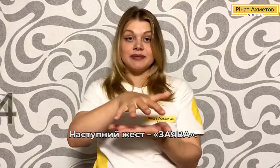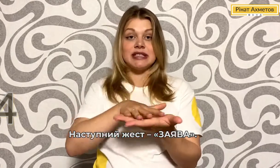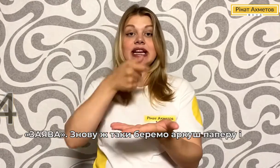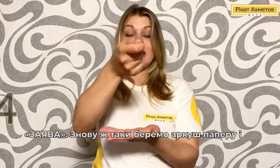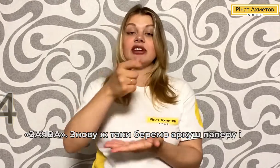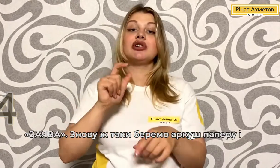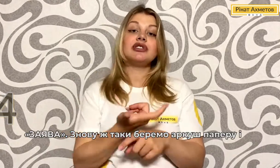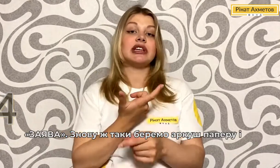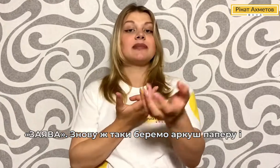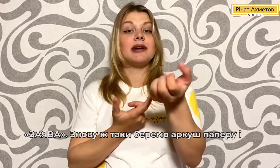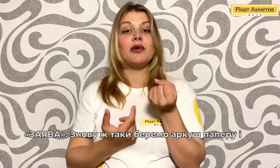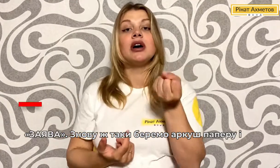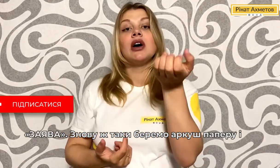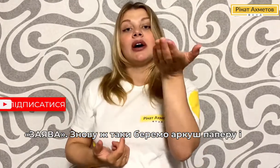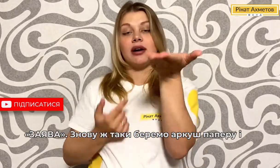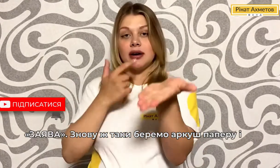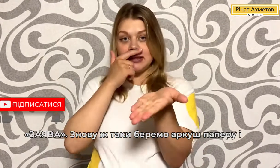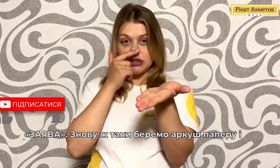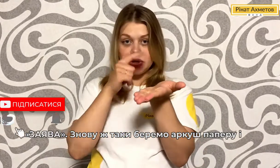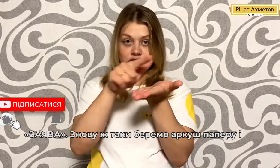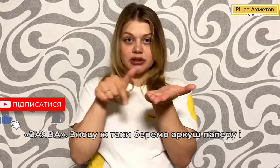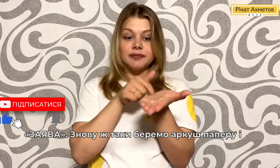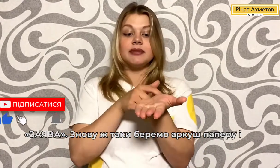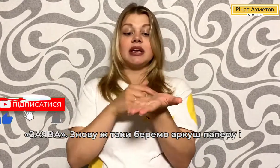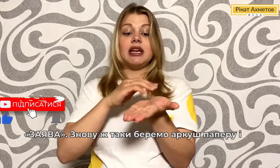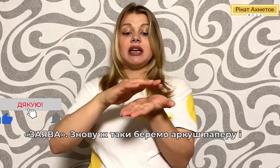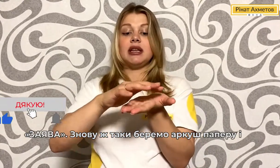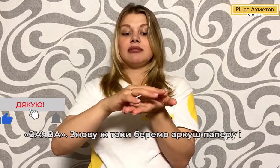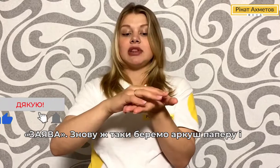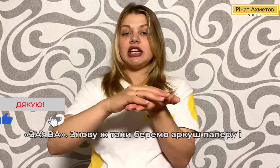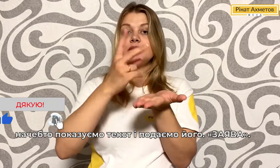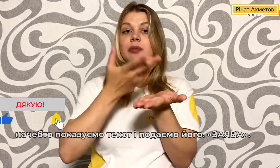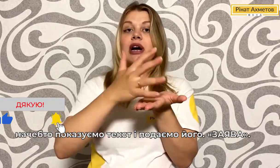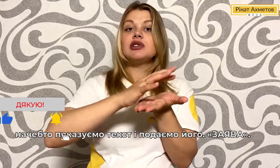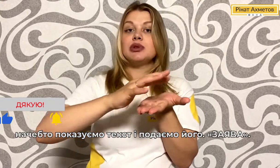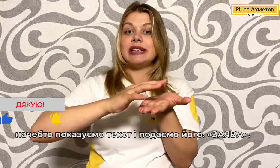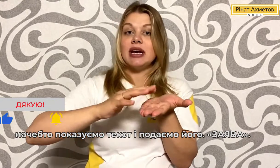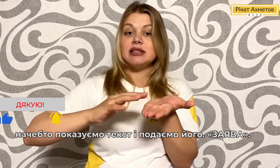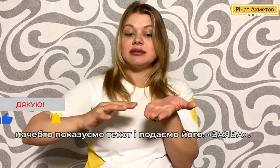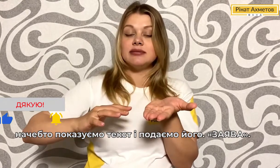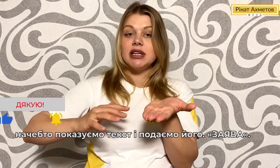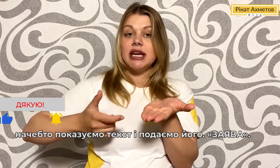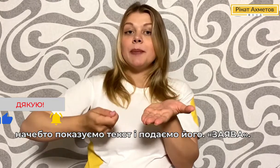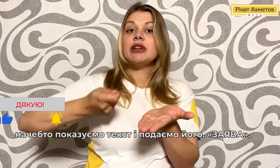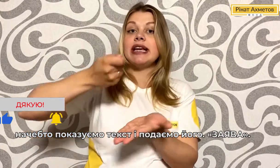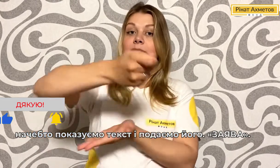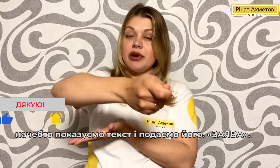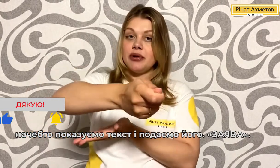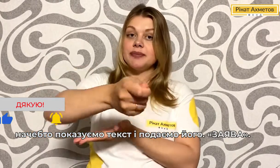Заява. Знову ж таки, беремо листочок і начебто показуємо текст і подаємо його.